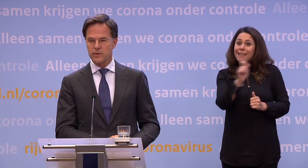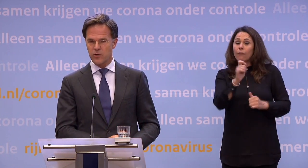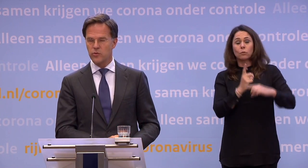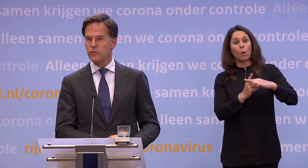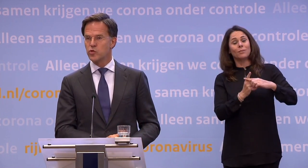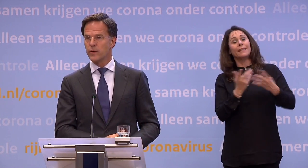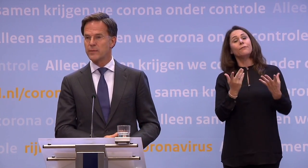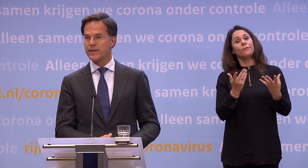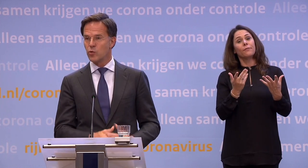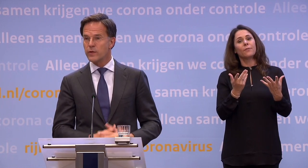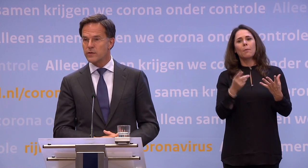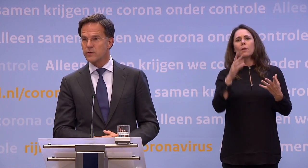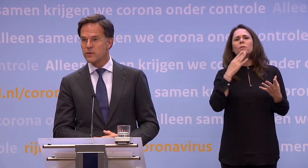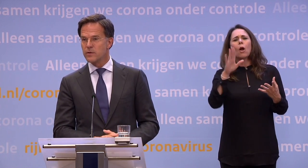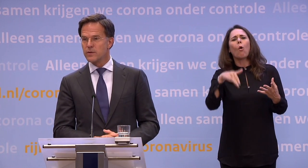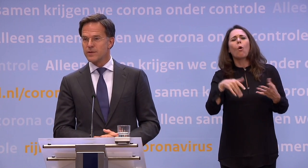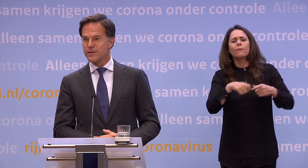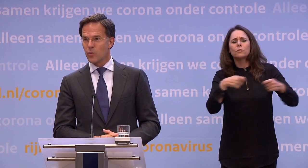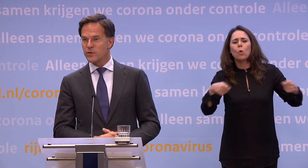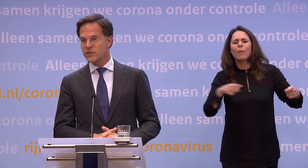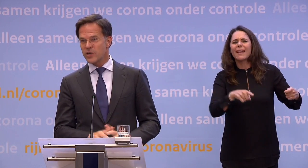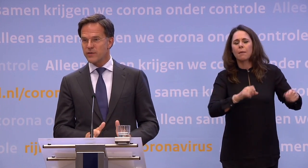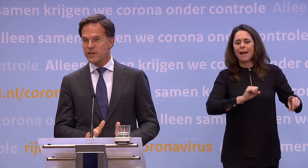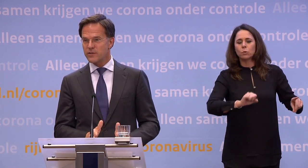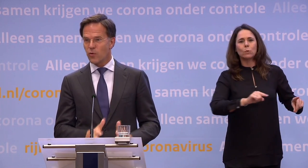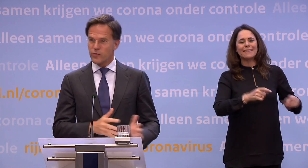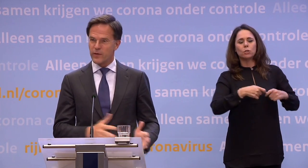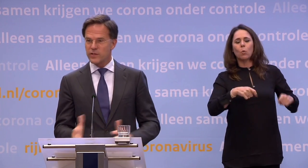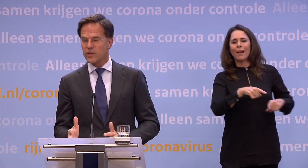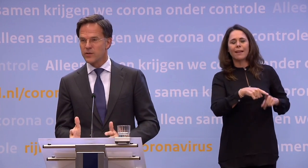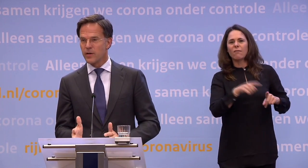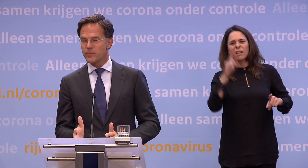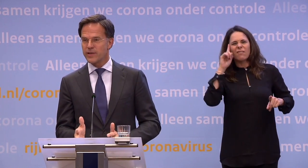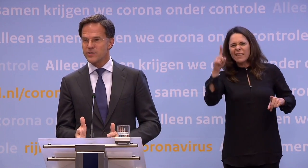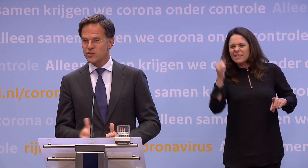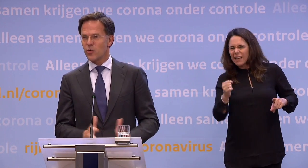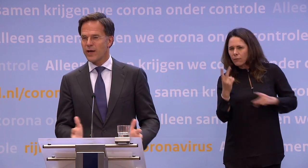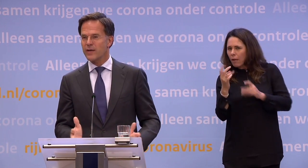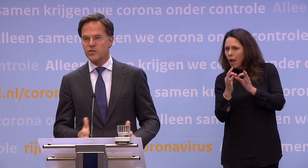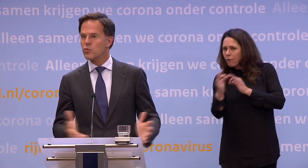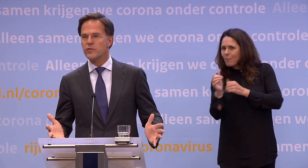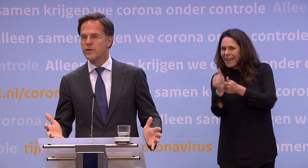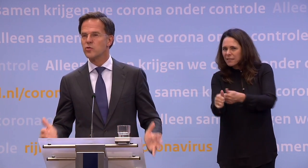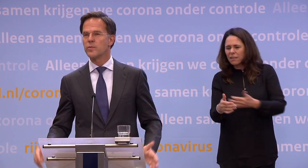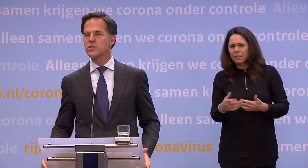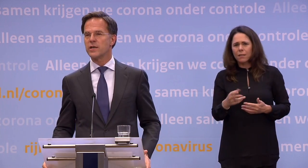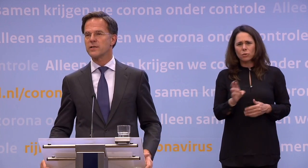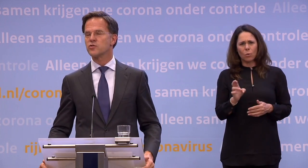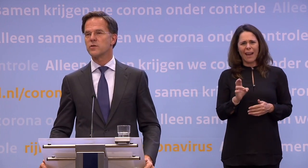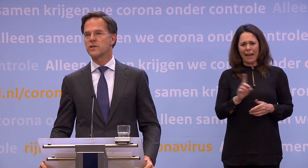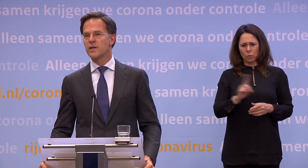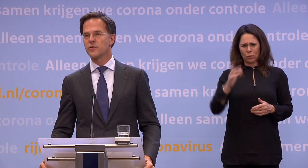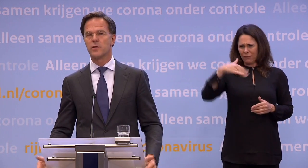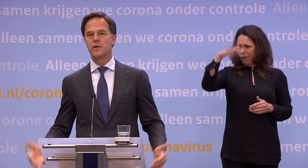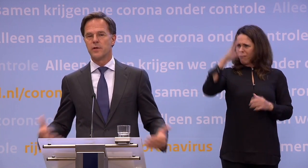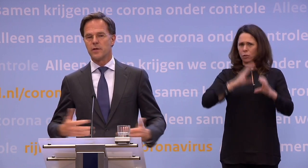Nederland... ...er kunnen nu versoepelingen, maar die doen we niet... ...omdat we niet zeker weten of u wel of niet die anderhalve meter. Dat is toch ook gek? Dat is toch niet volwassen communiceren?